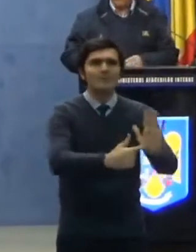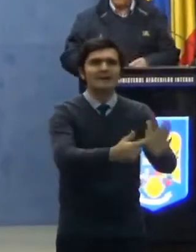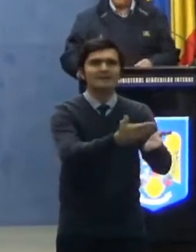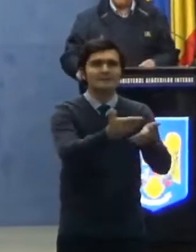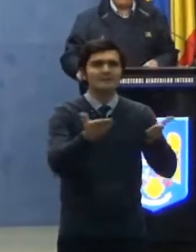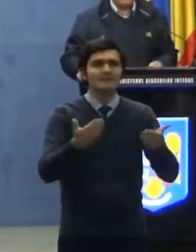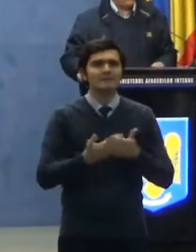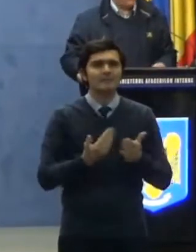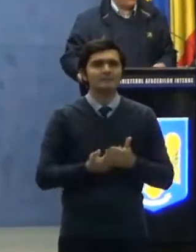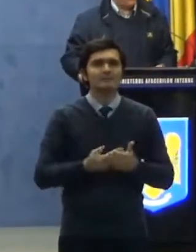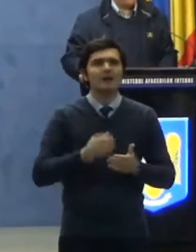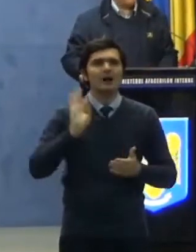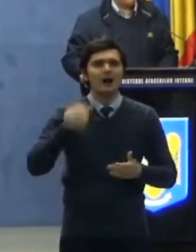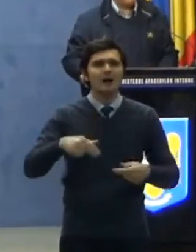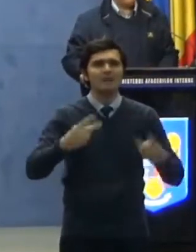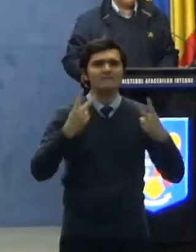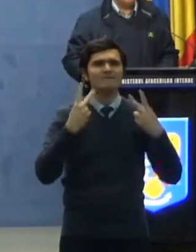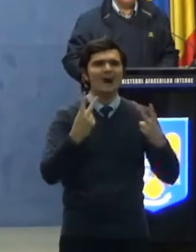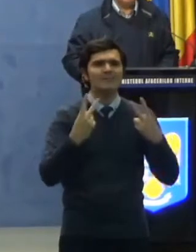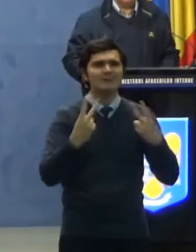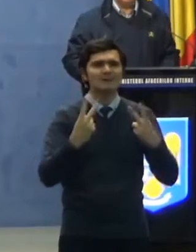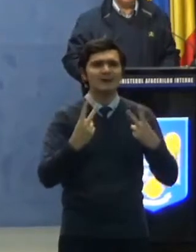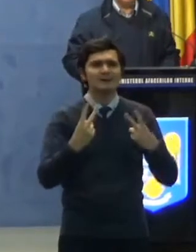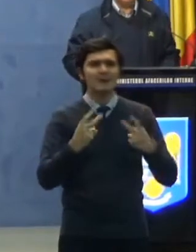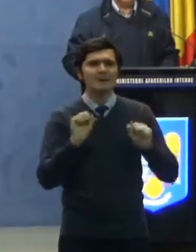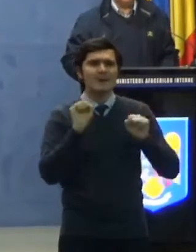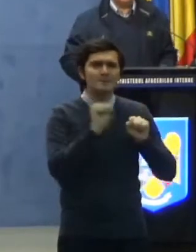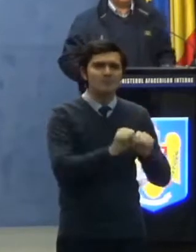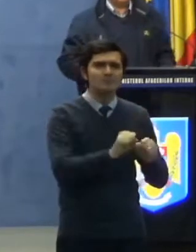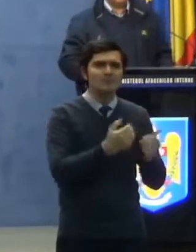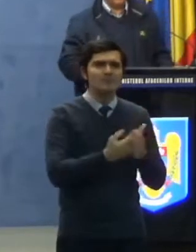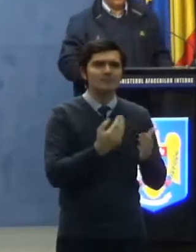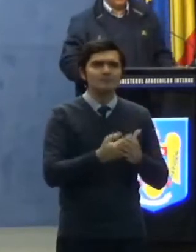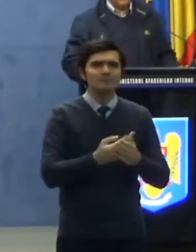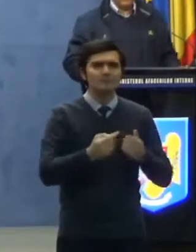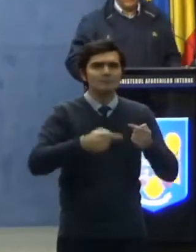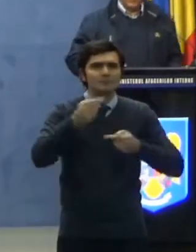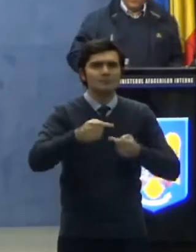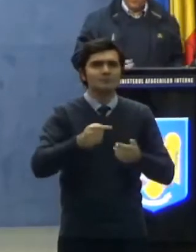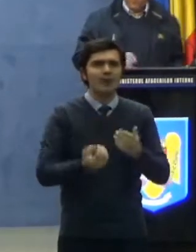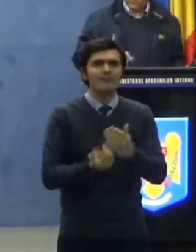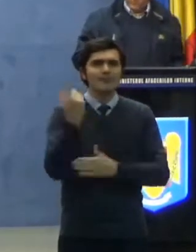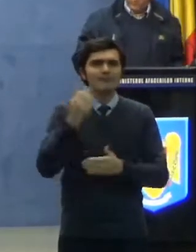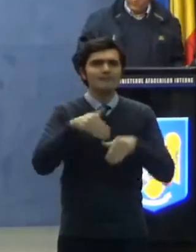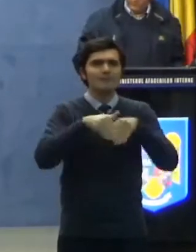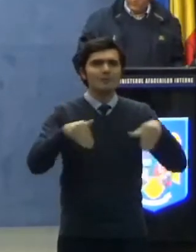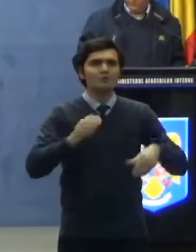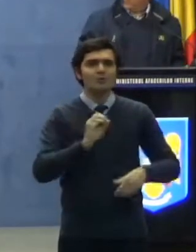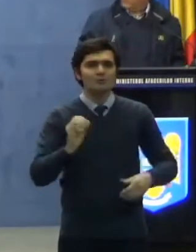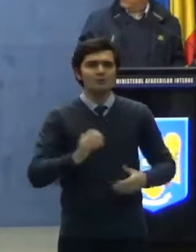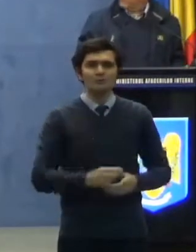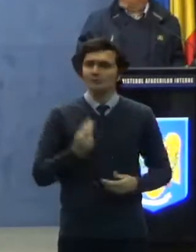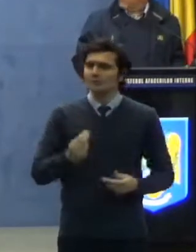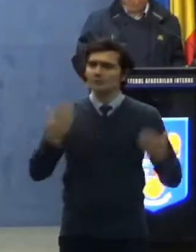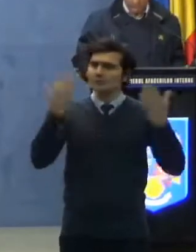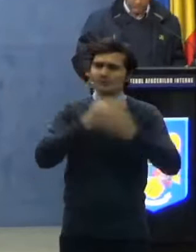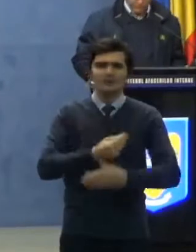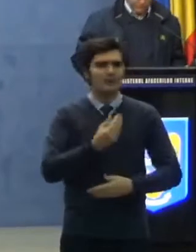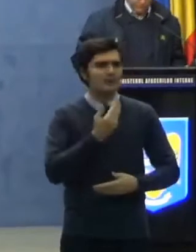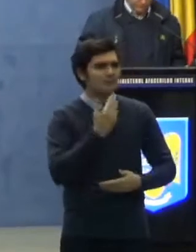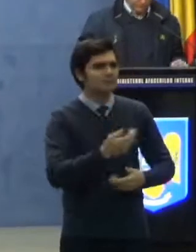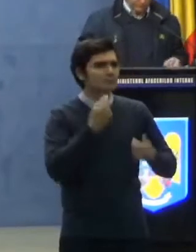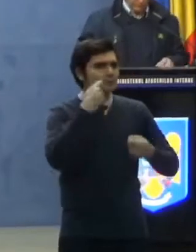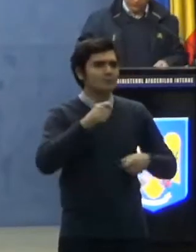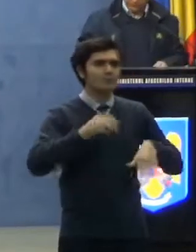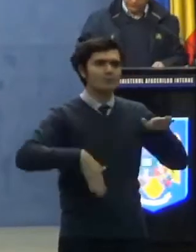o valabilitate impusă de apariția în monitorul oficial. Vă rog, domnule secretar de stat. Bună seara, tuturor! Mulțumesc, domnule